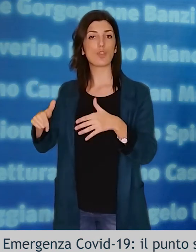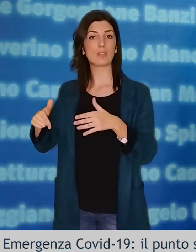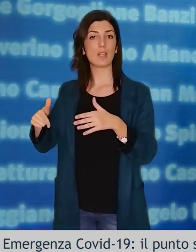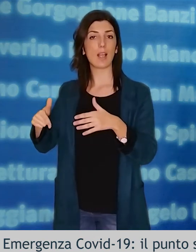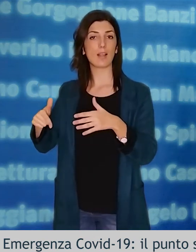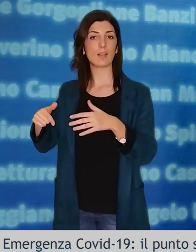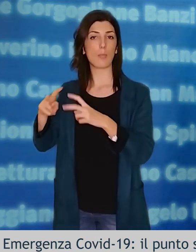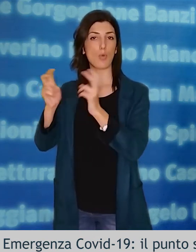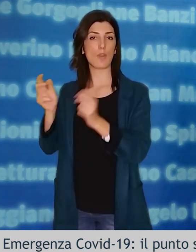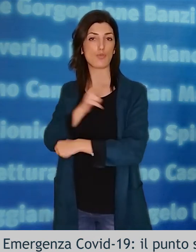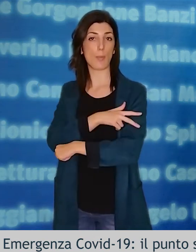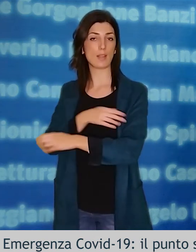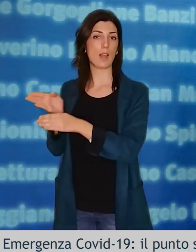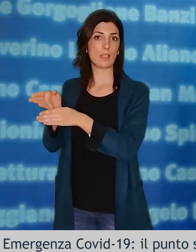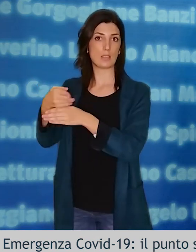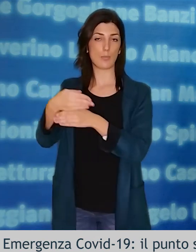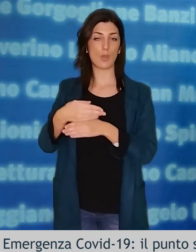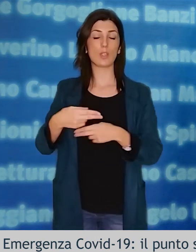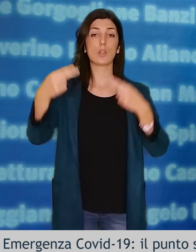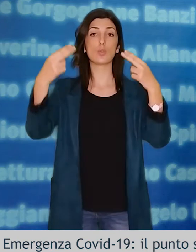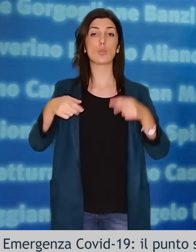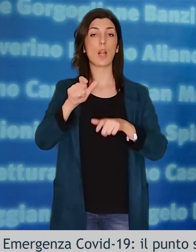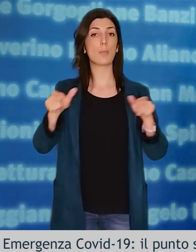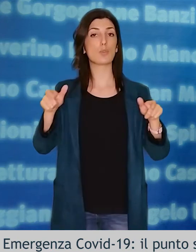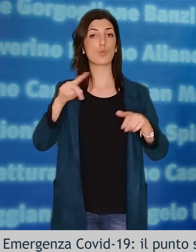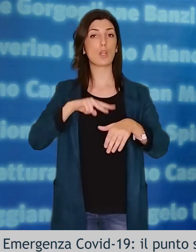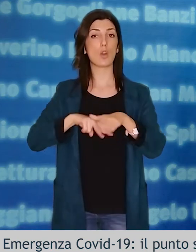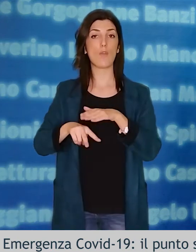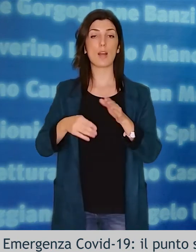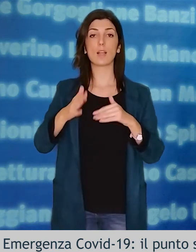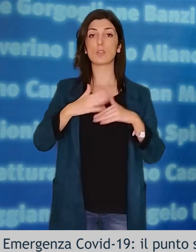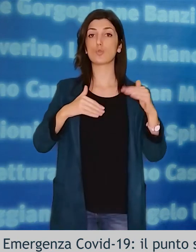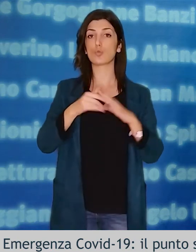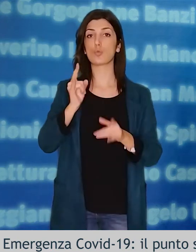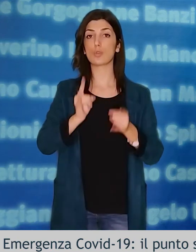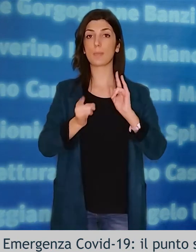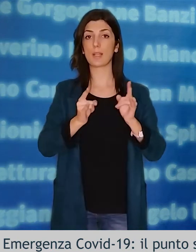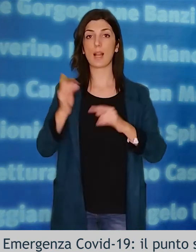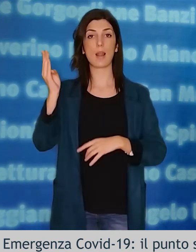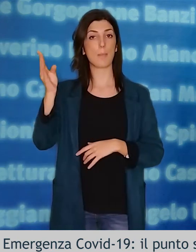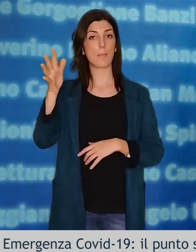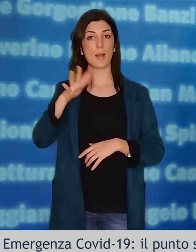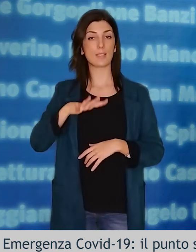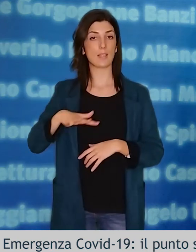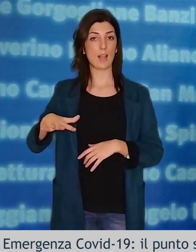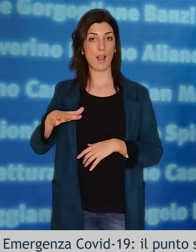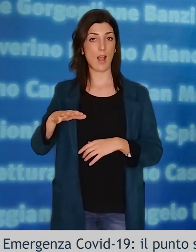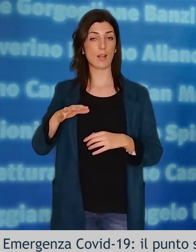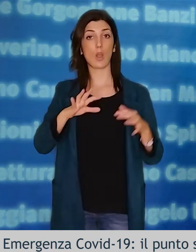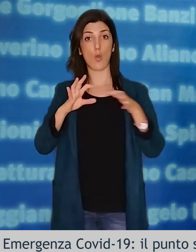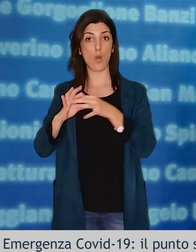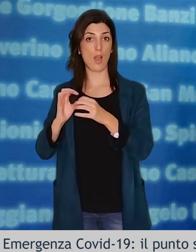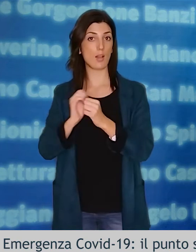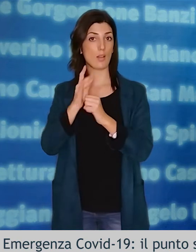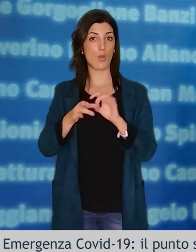della provincia. Il totale dei ricoverati presso strutture ospedaliere lucane Covid-19